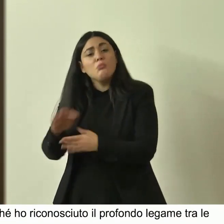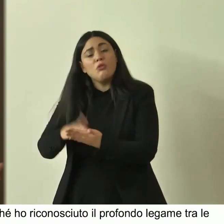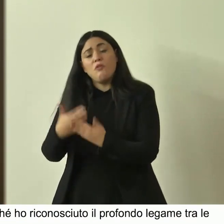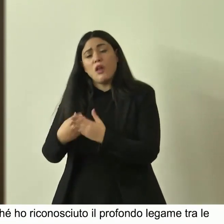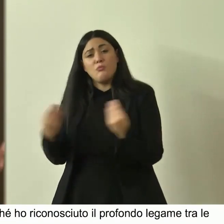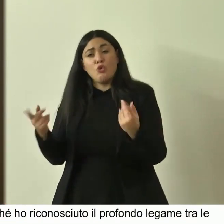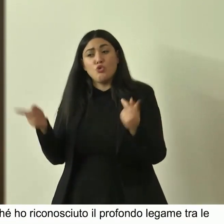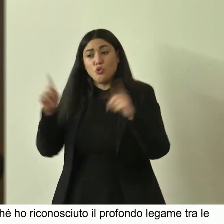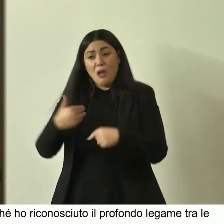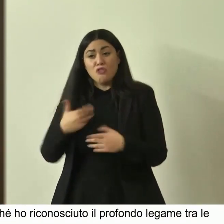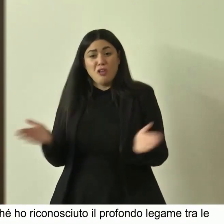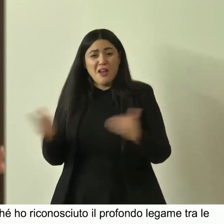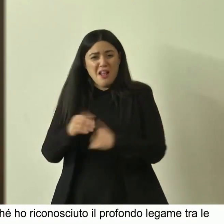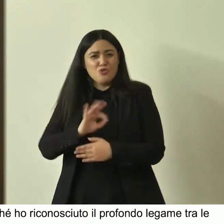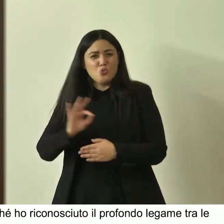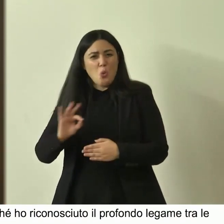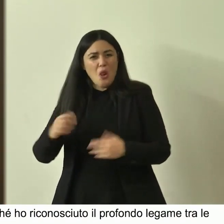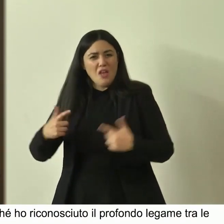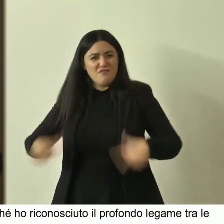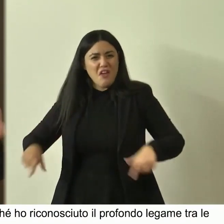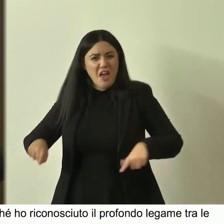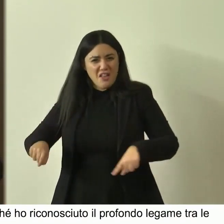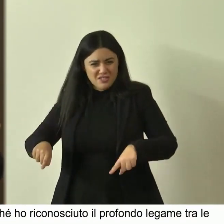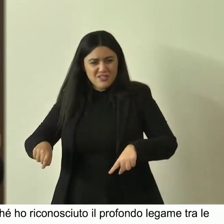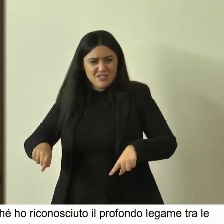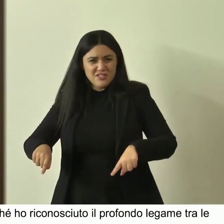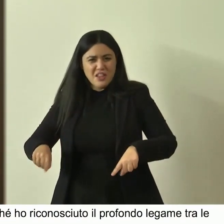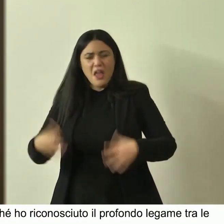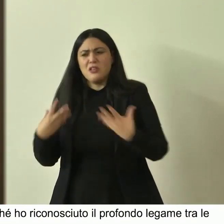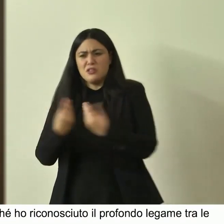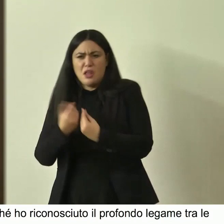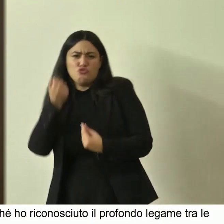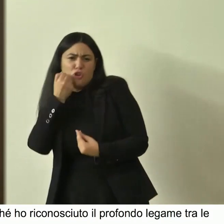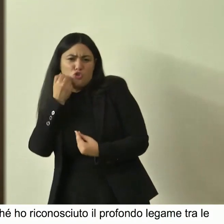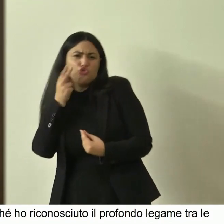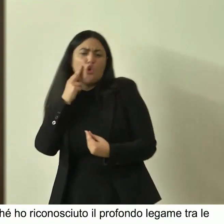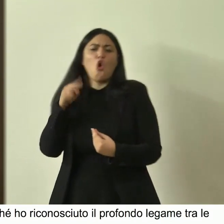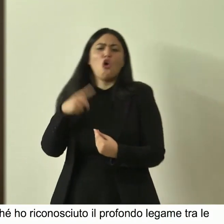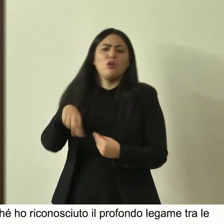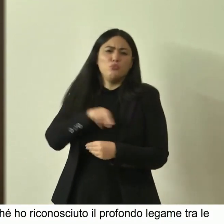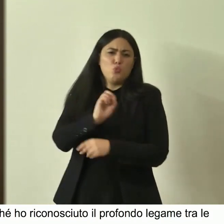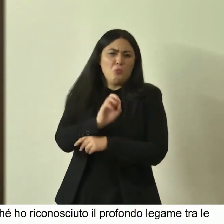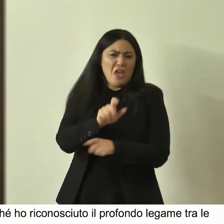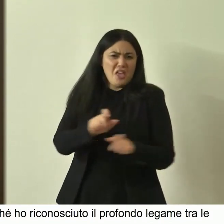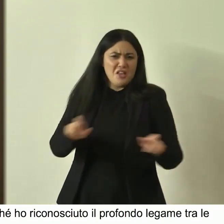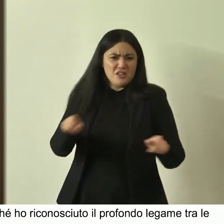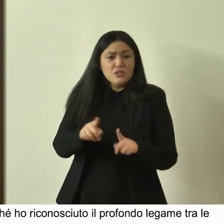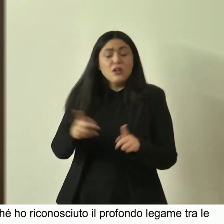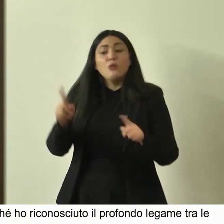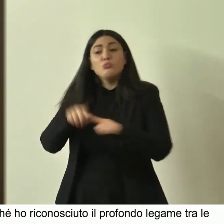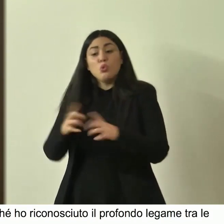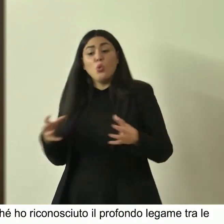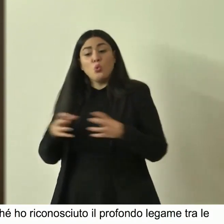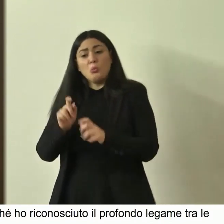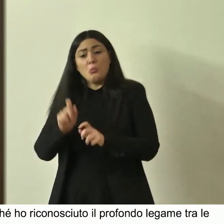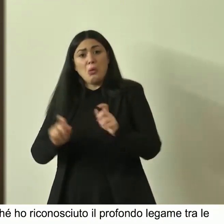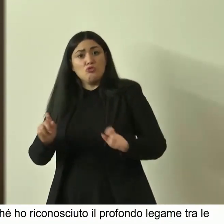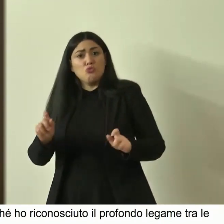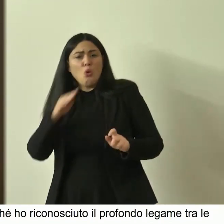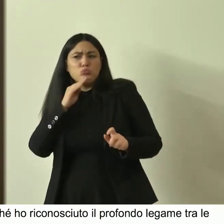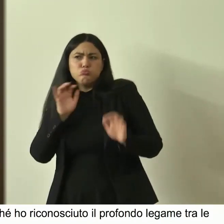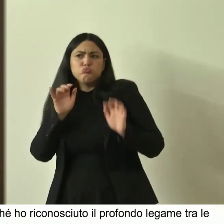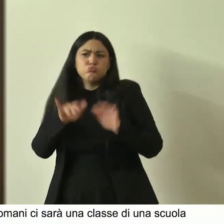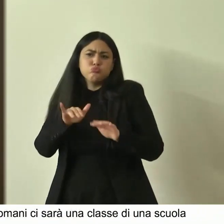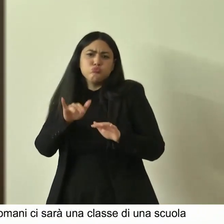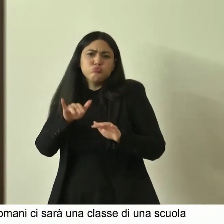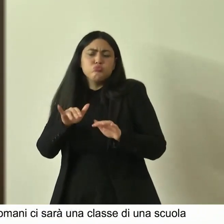classe di scuola dell'infanzia che pianterà un albero insieme ai genitori e alle maestre ma ci saranno anche gruppi di persone più o meno numerosi